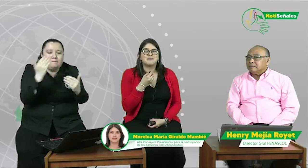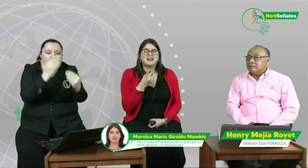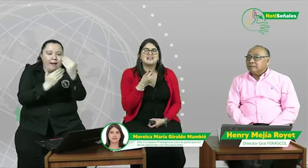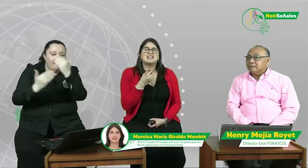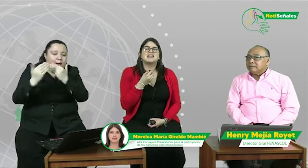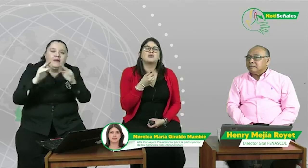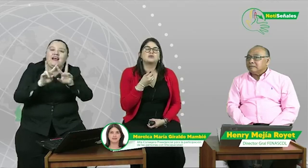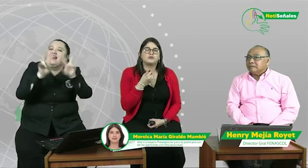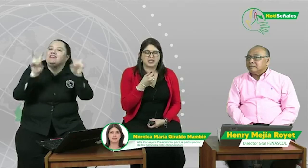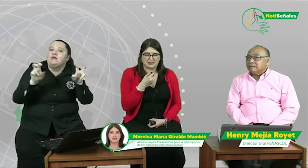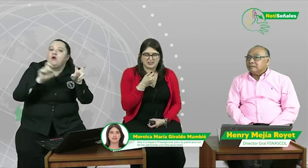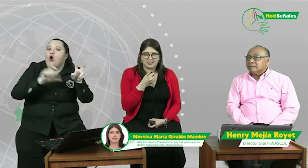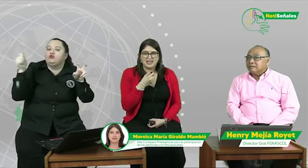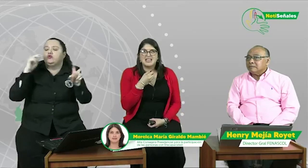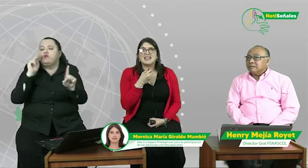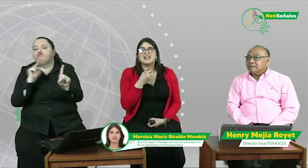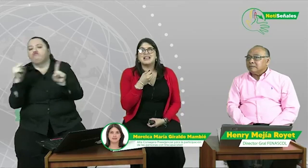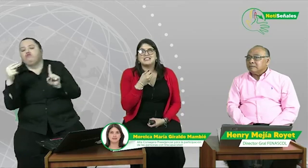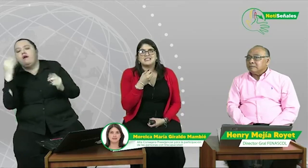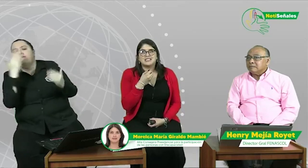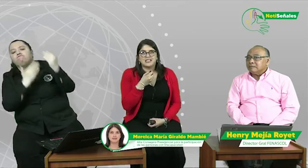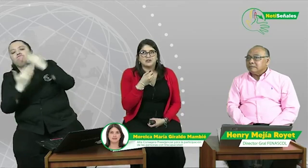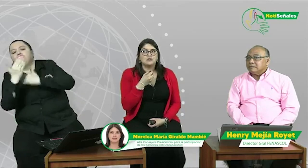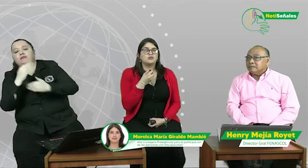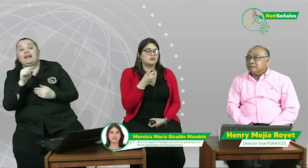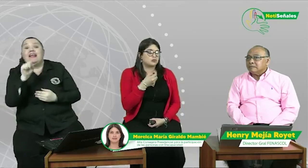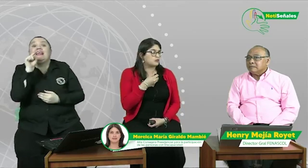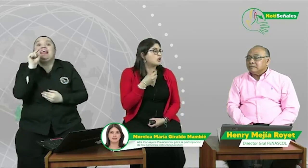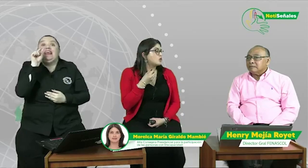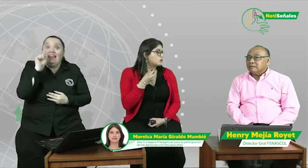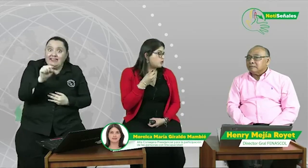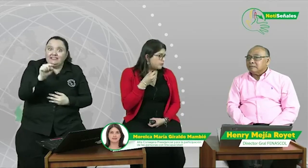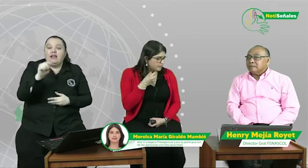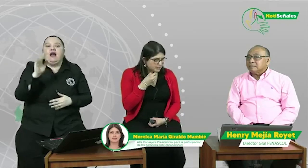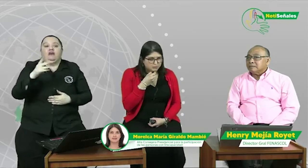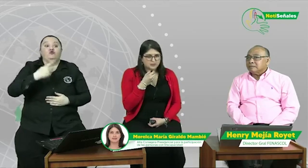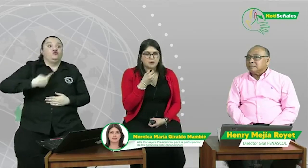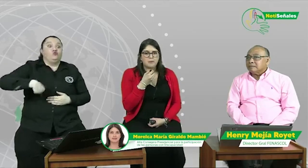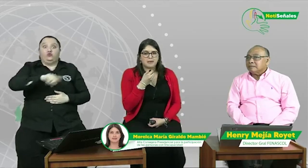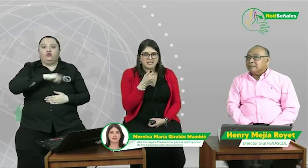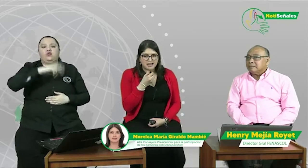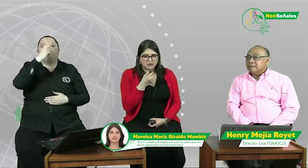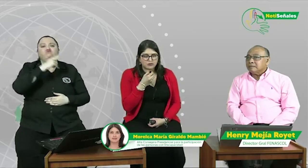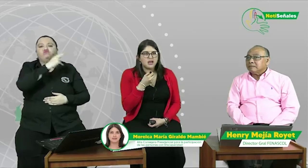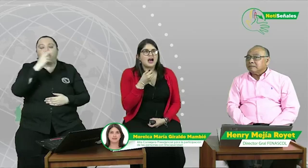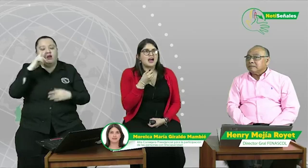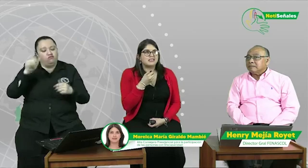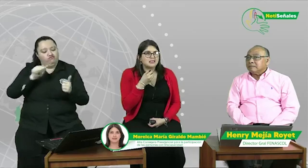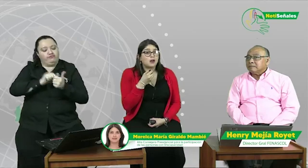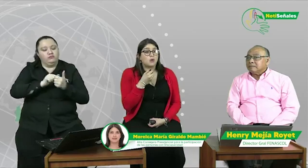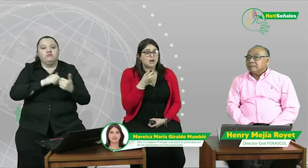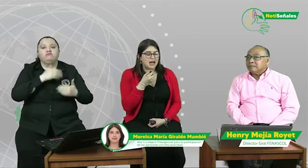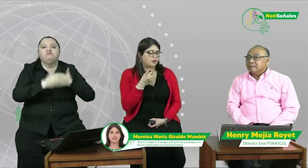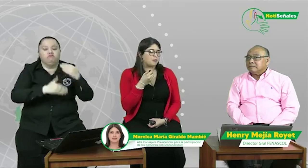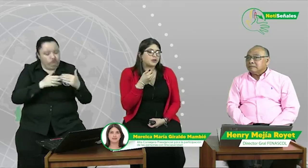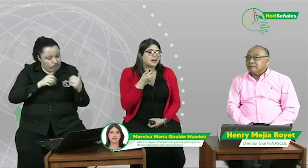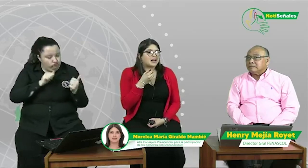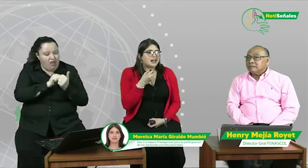desde otro frente. Y en ese sentido, nosotros nos comprometemos a acompañarlos hasta lograrlo, porque realmente